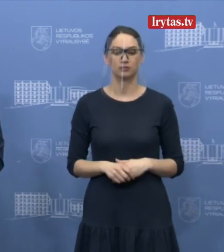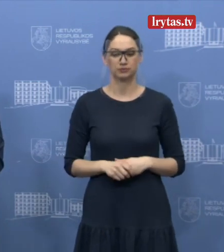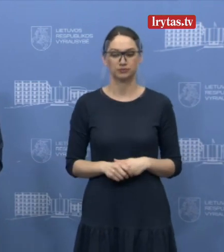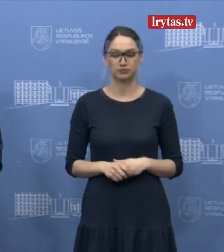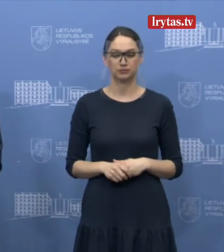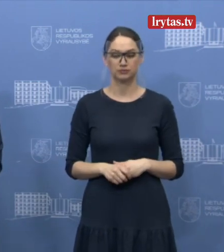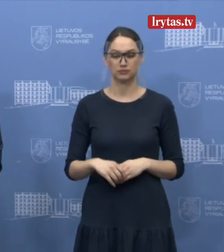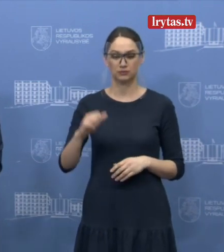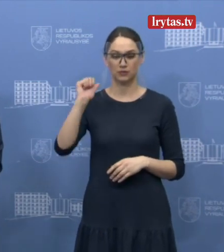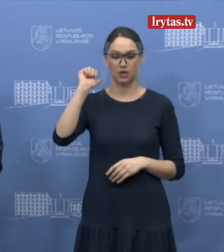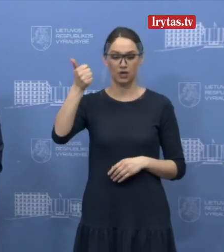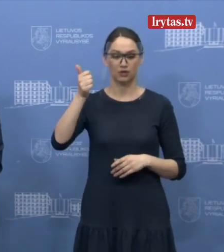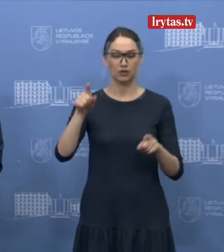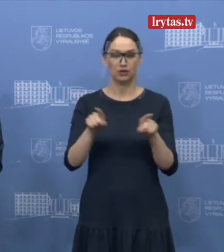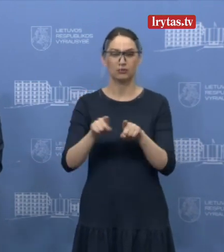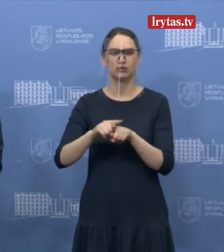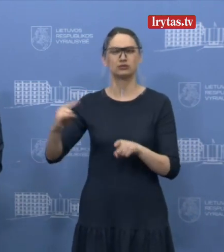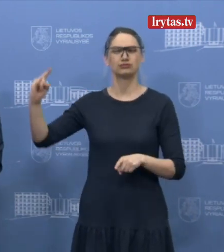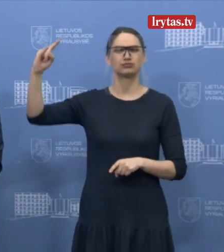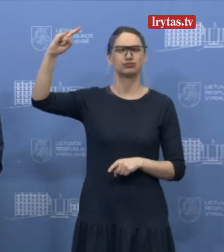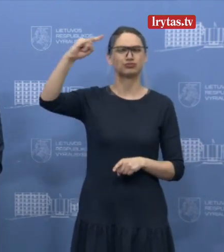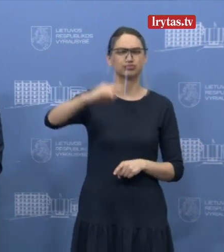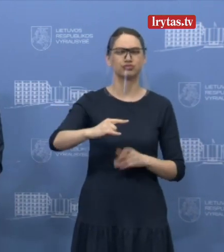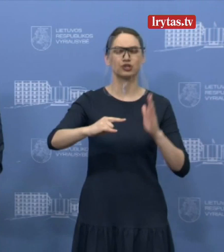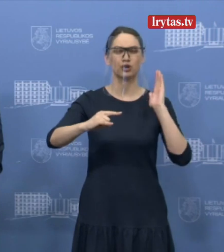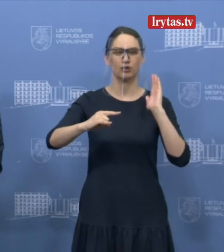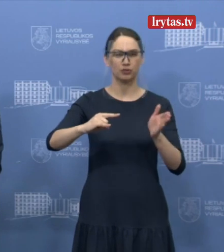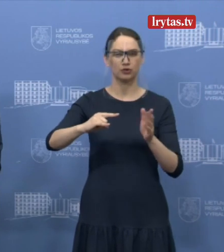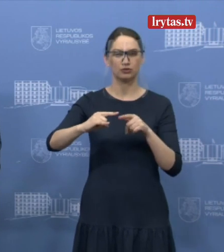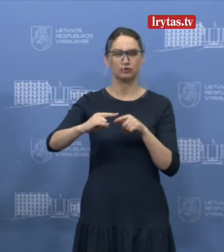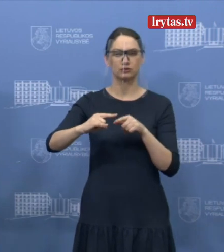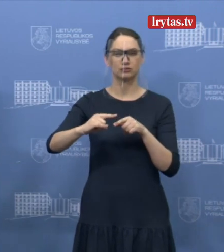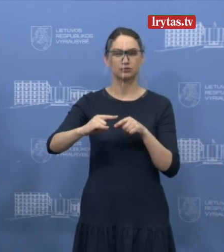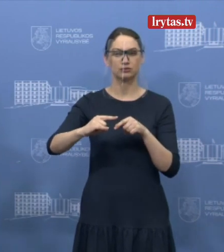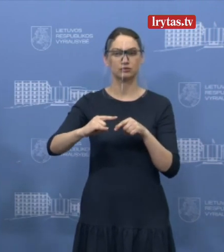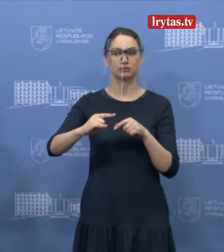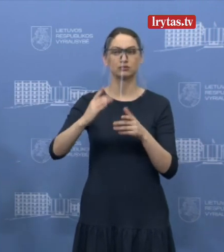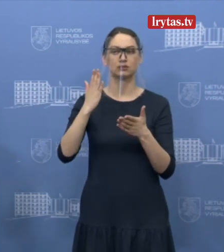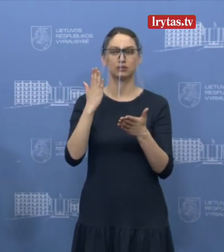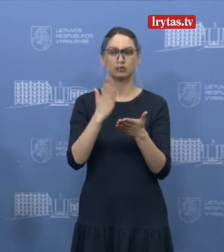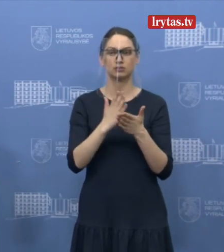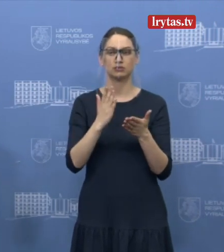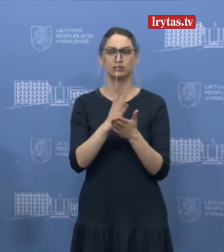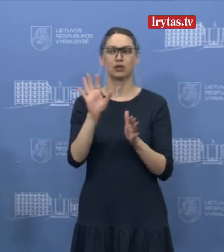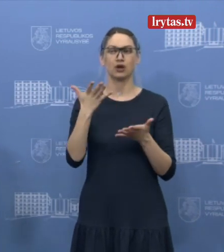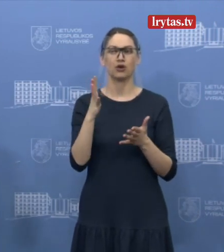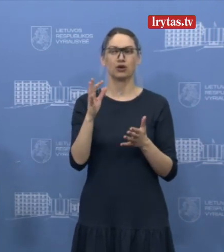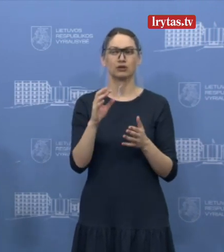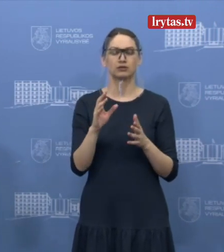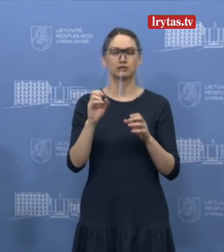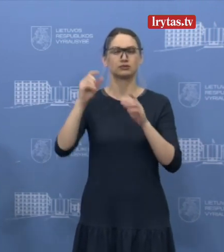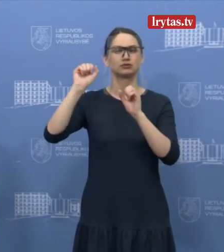Rytoj leidžiasi lėktuvas ir jau yra paskirstita su apsaugos priemonės